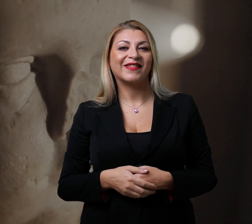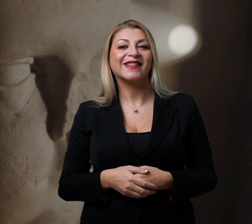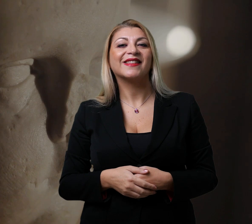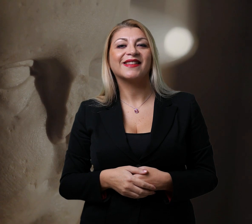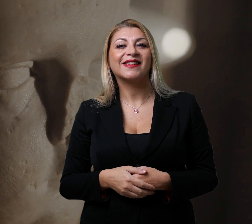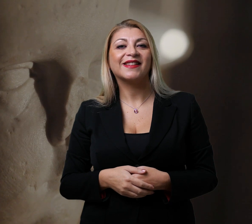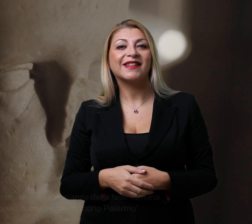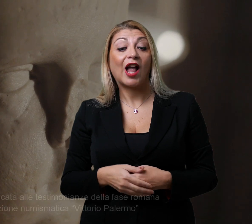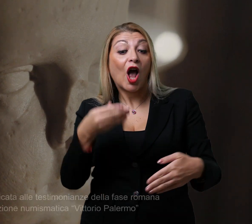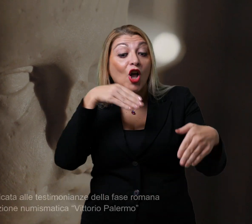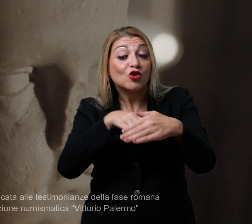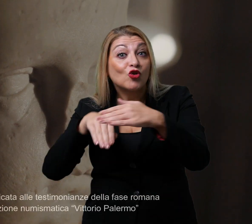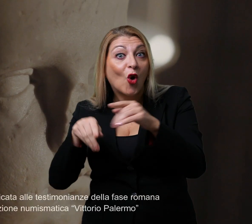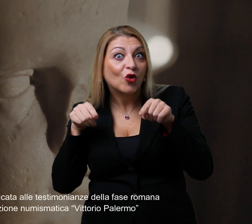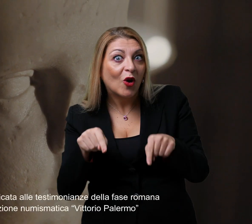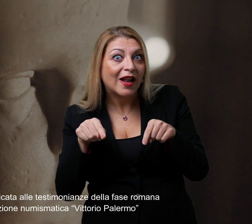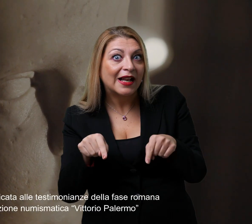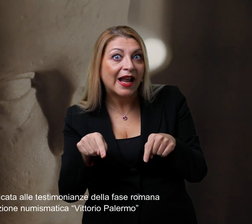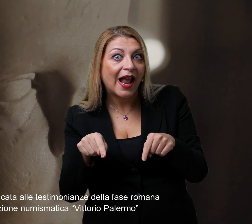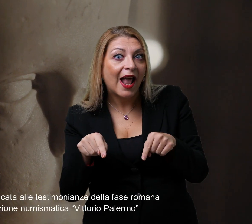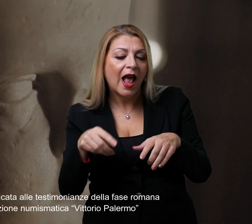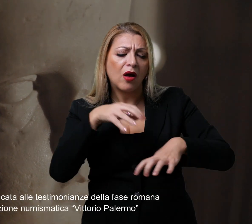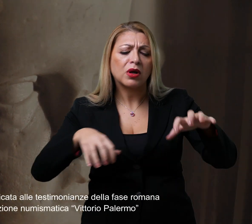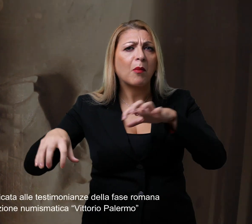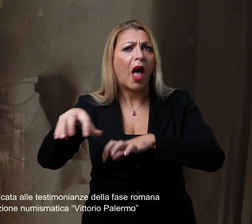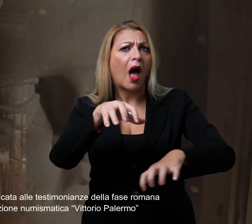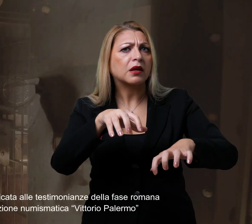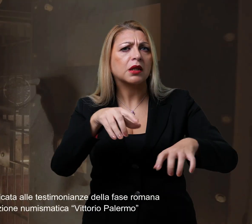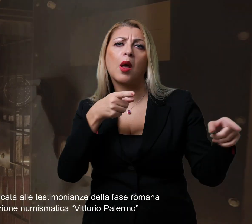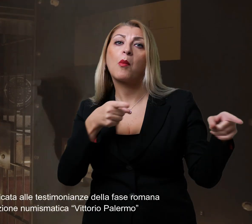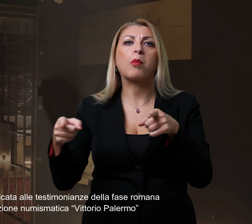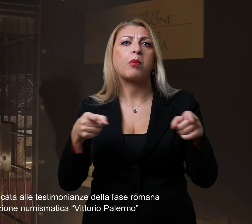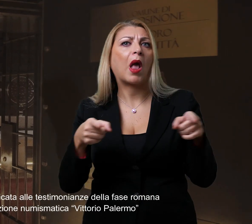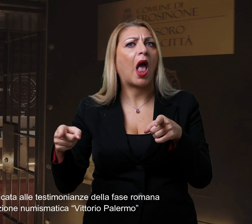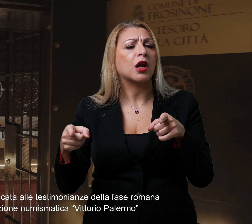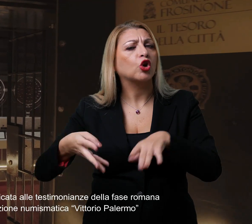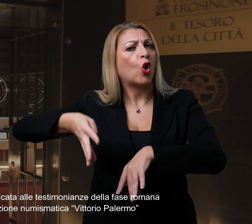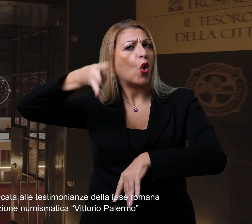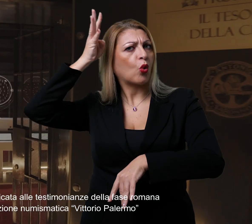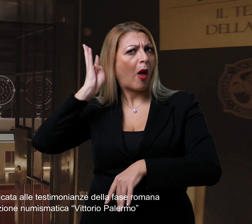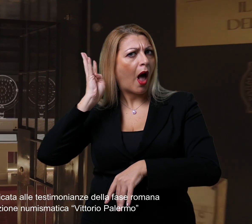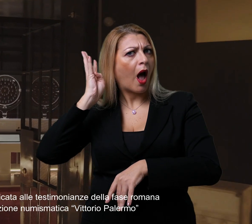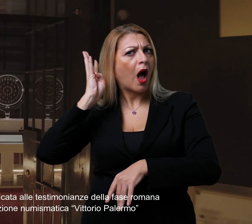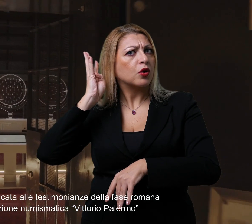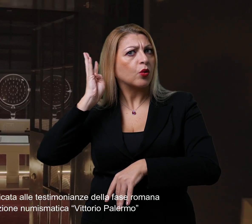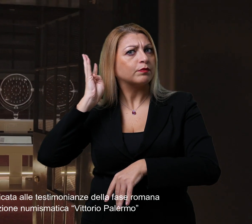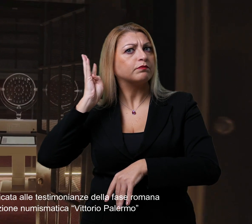la sezione è dedicata alle testimonianze della fase romana e